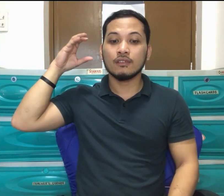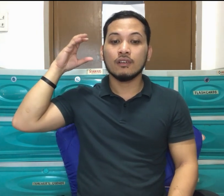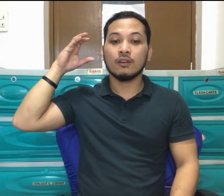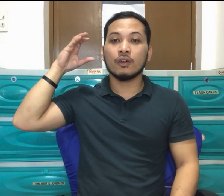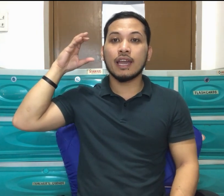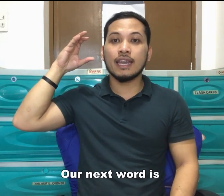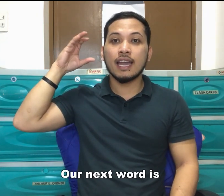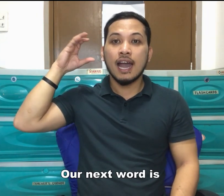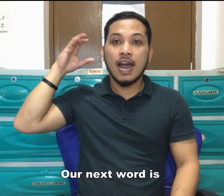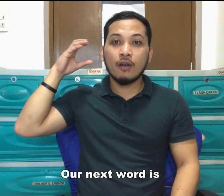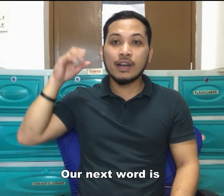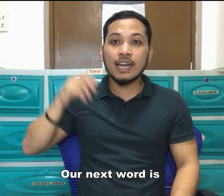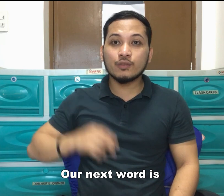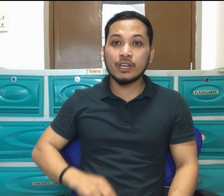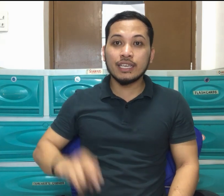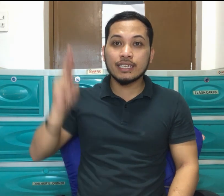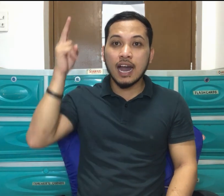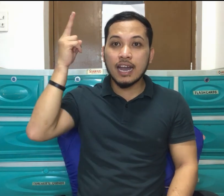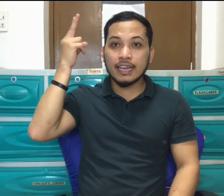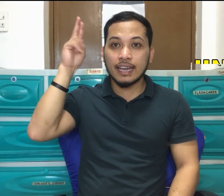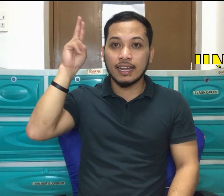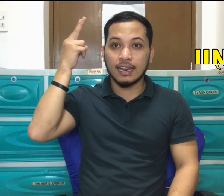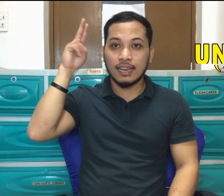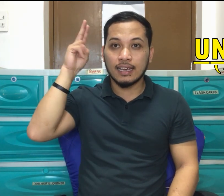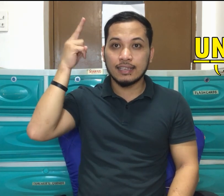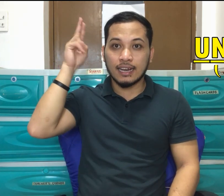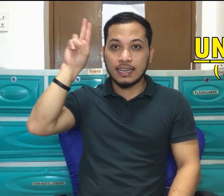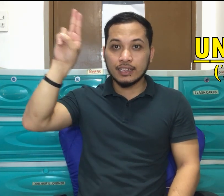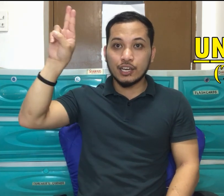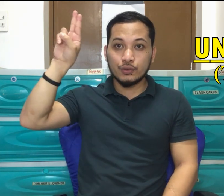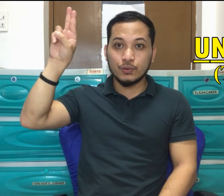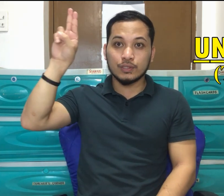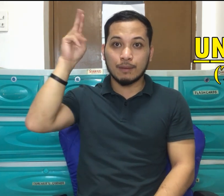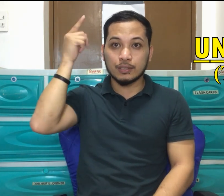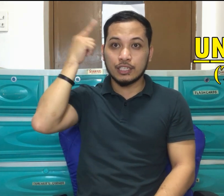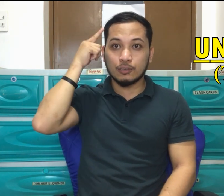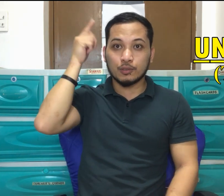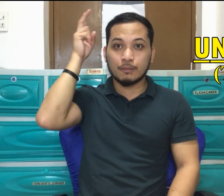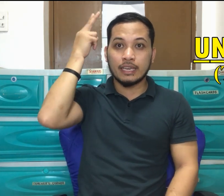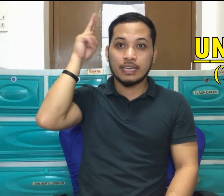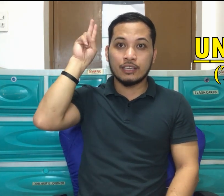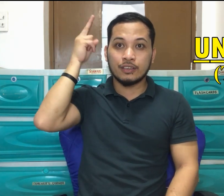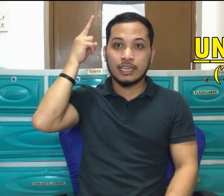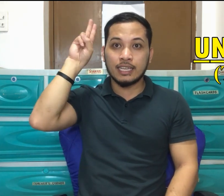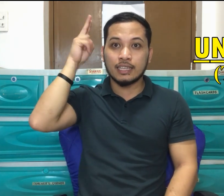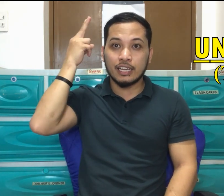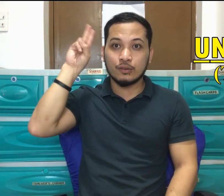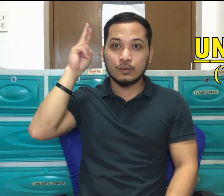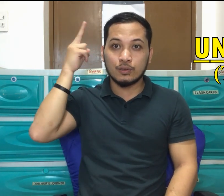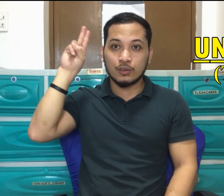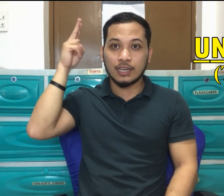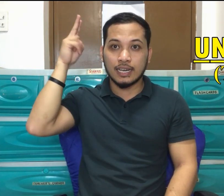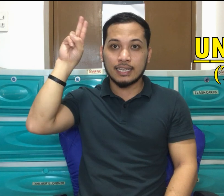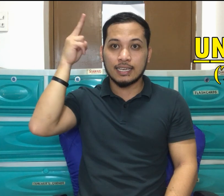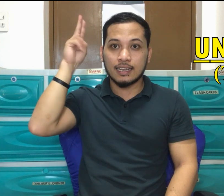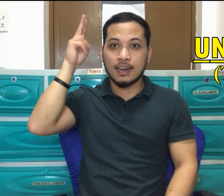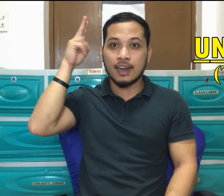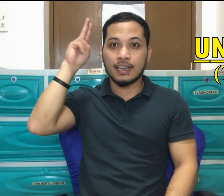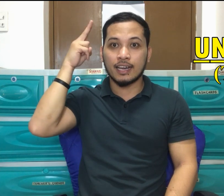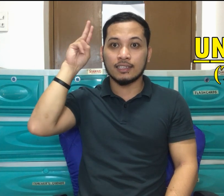Okay. Our next word is uncle. Naka letter U tapos dito po sa may ilid ng inyong ulo naka ganyan na ng uncle.